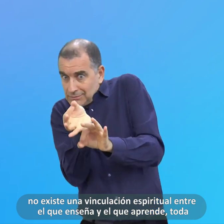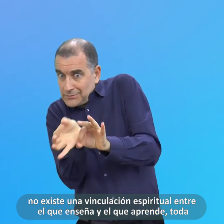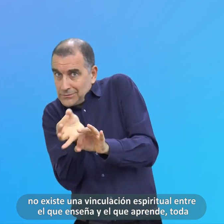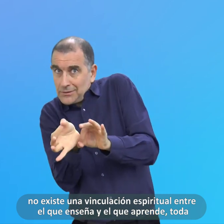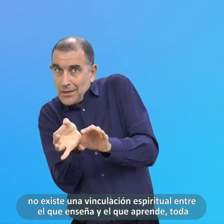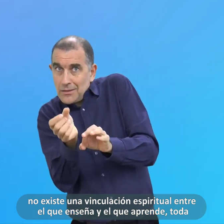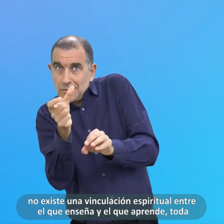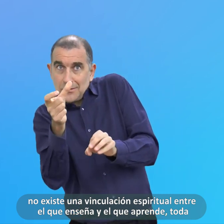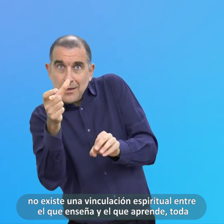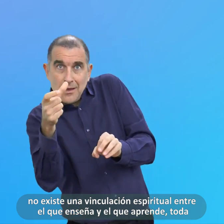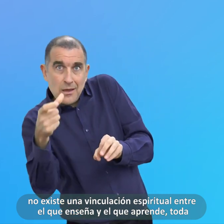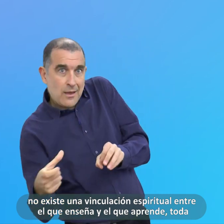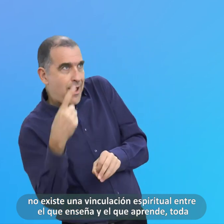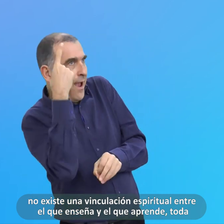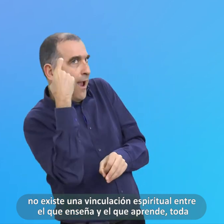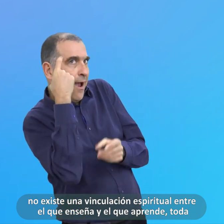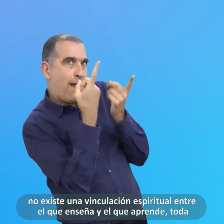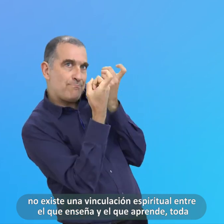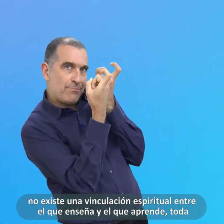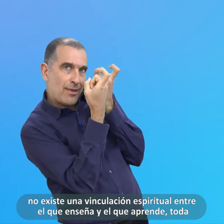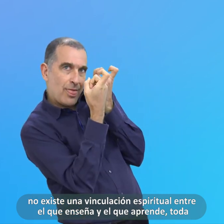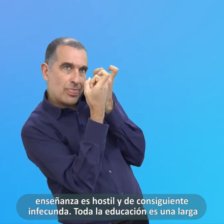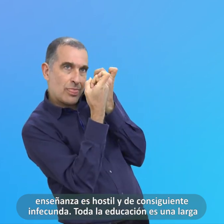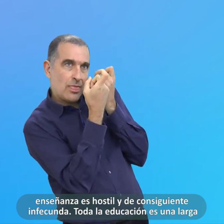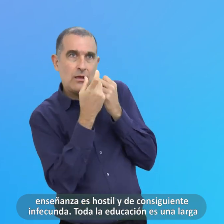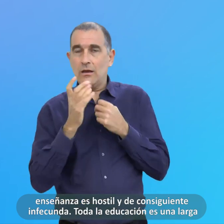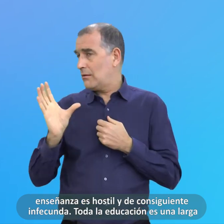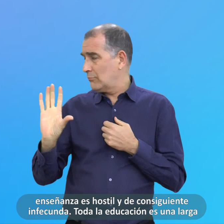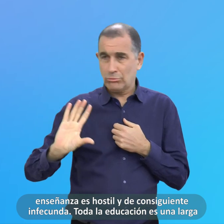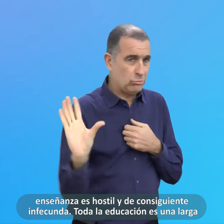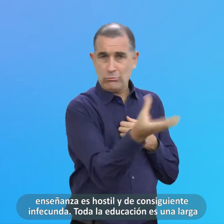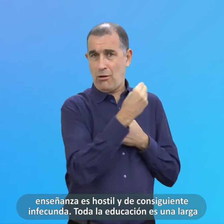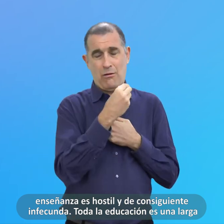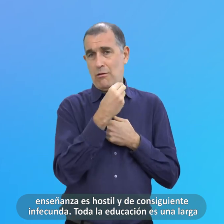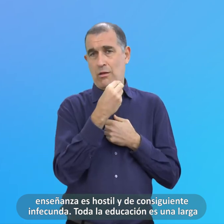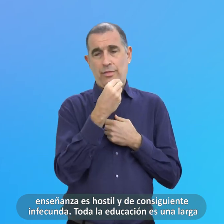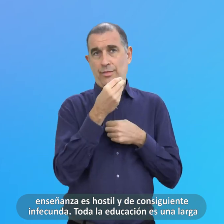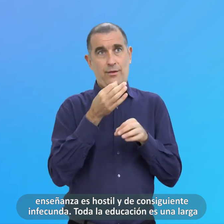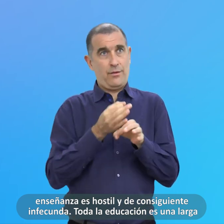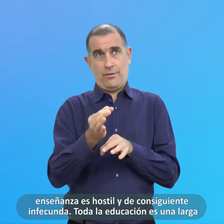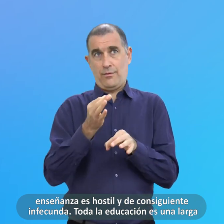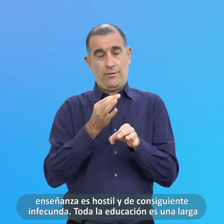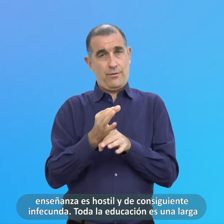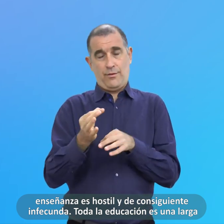enseña Y el que aprende Toda enseñanza Es hostil